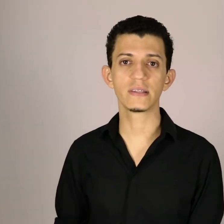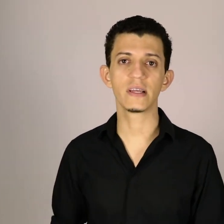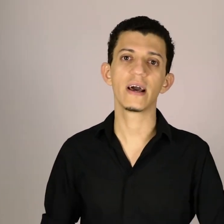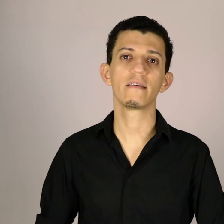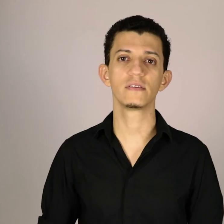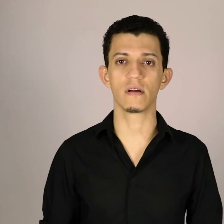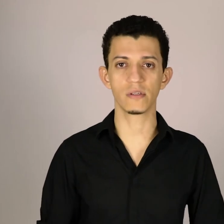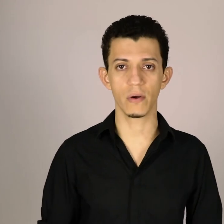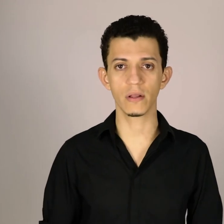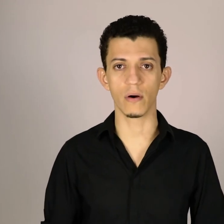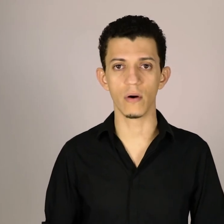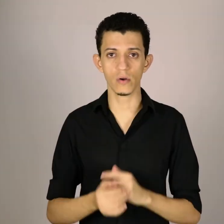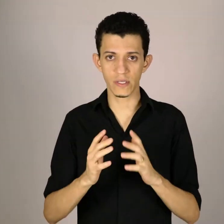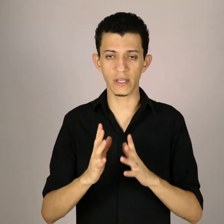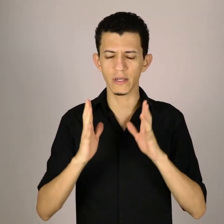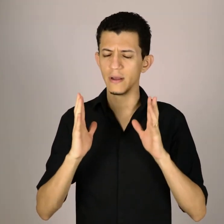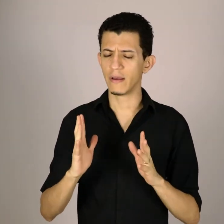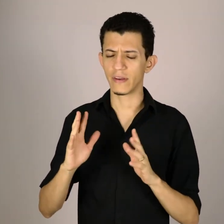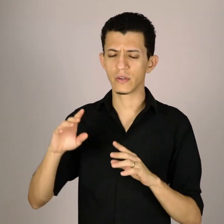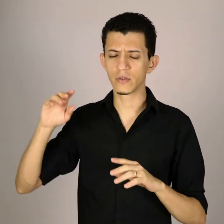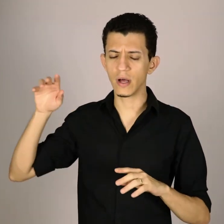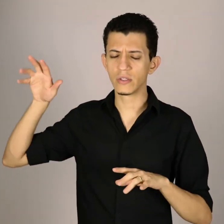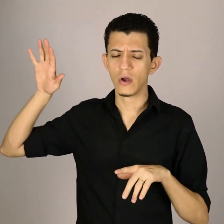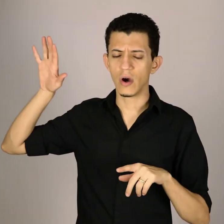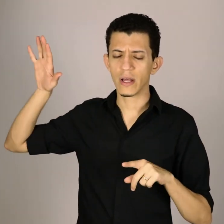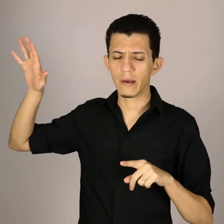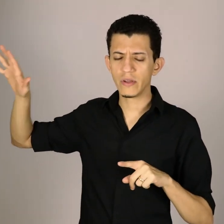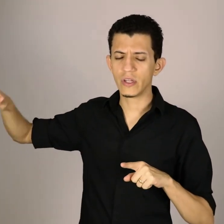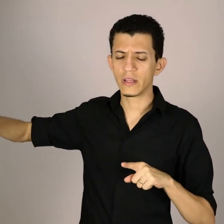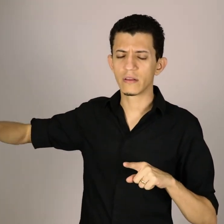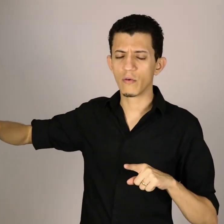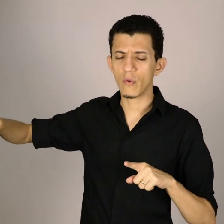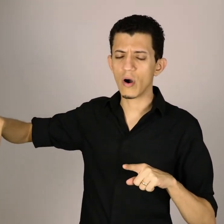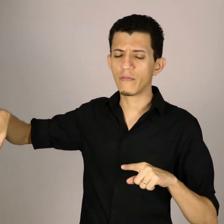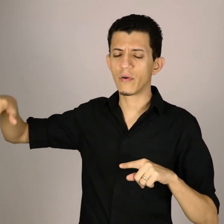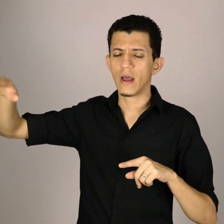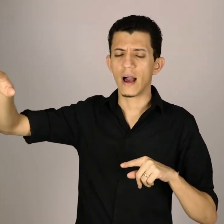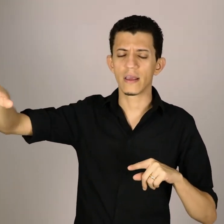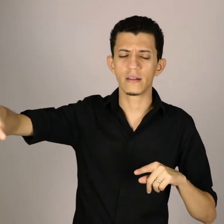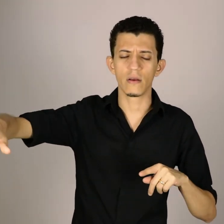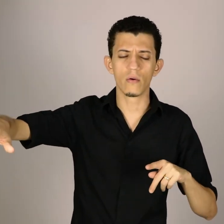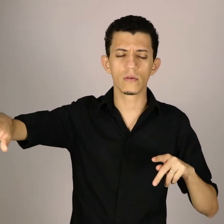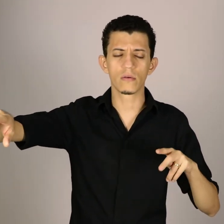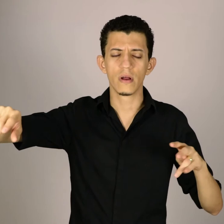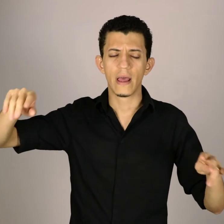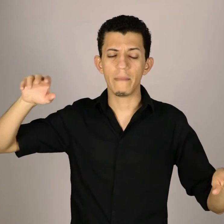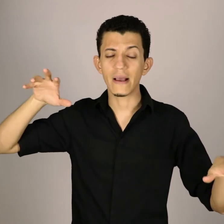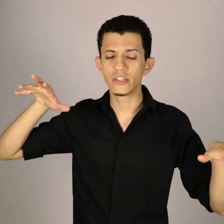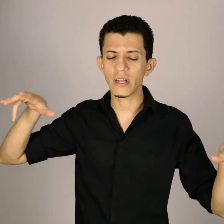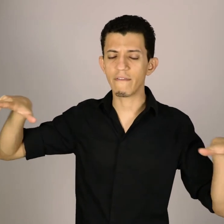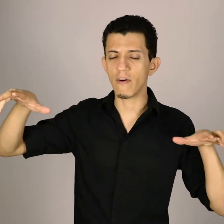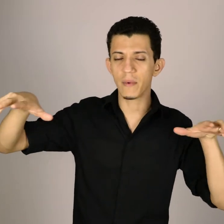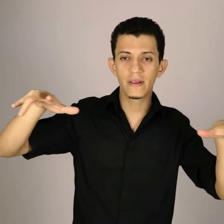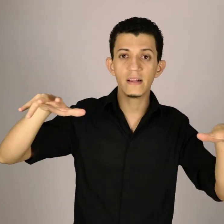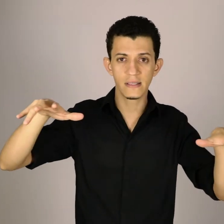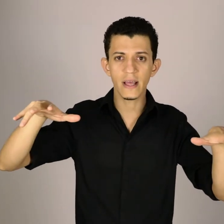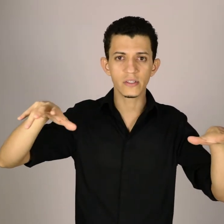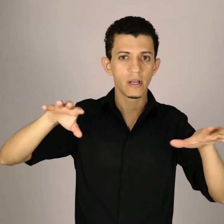esse cenário que está ao seu redor. Ou seja, feche seus olhos, olha aqui a meia direita tem um móvel, aqui tem outro, imagina a forma deles, entende?